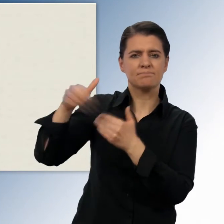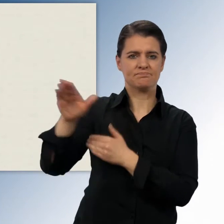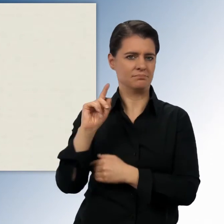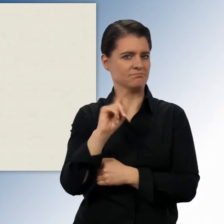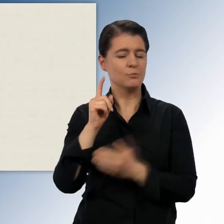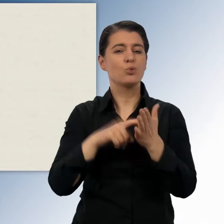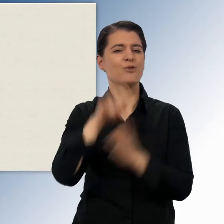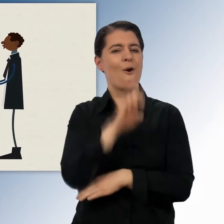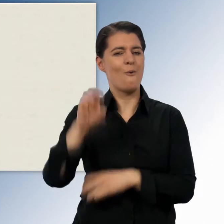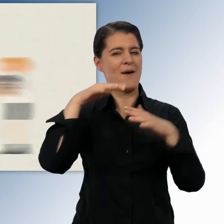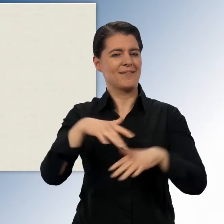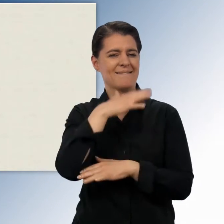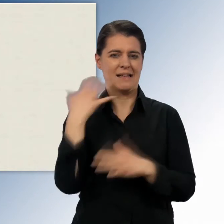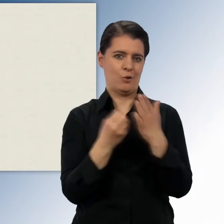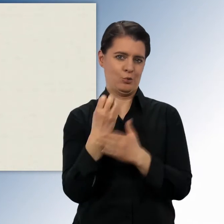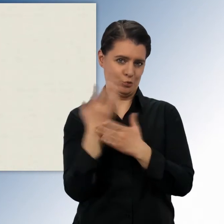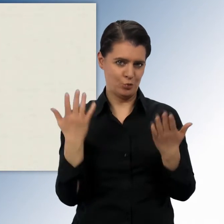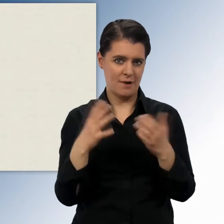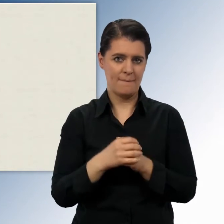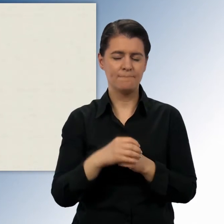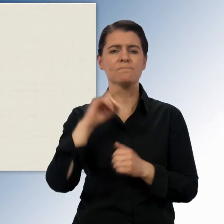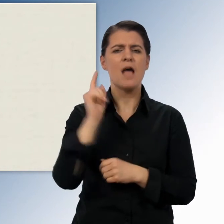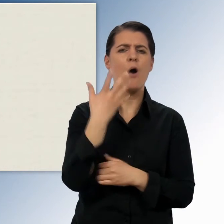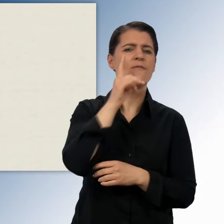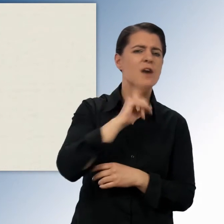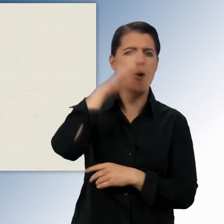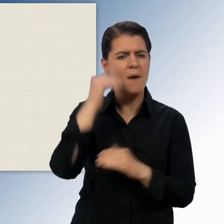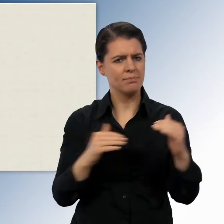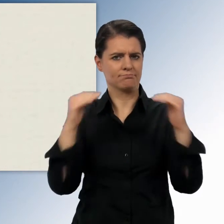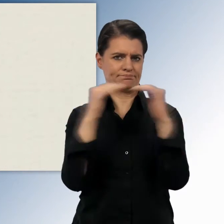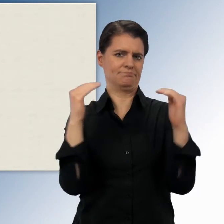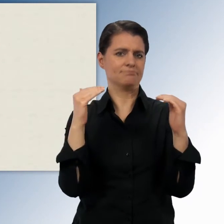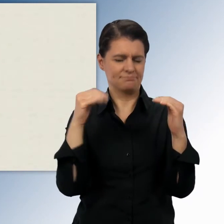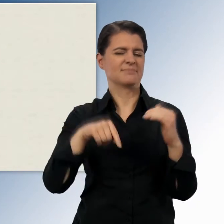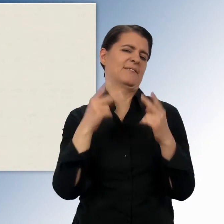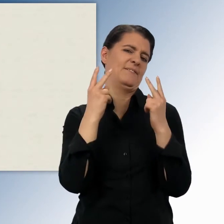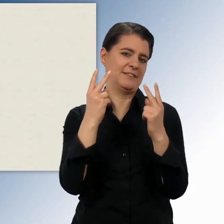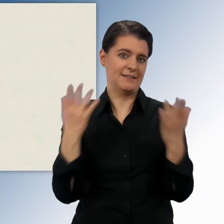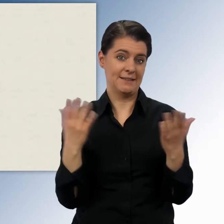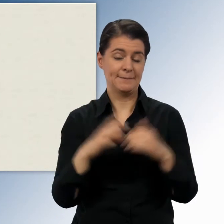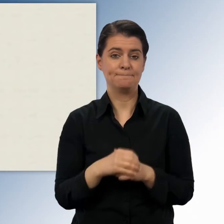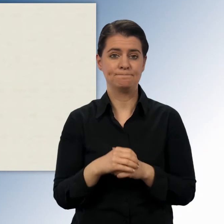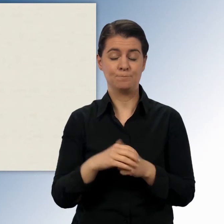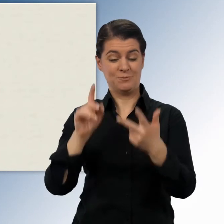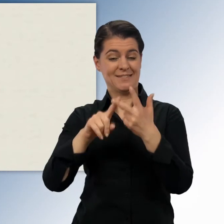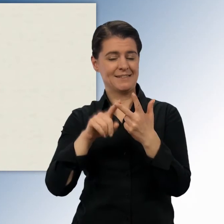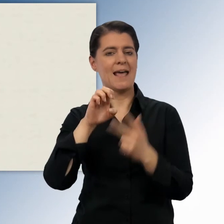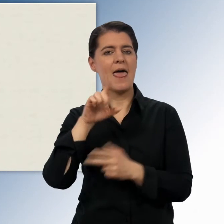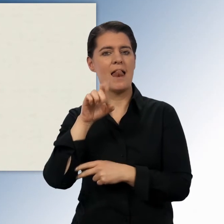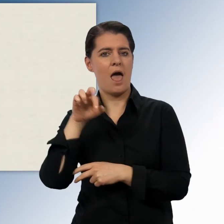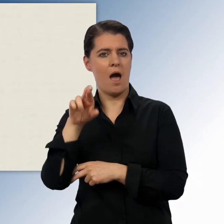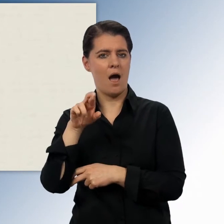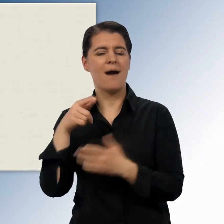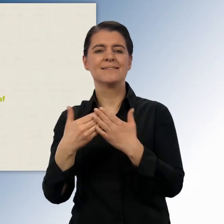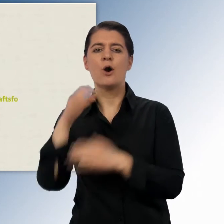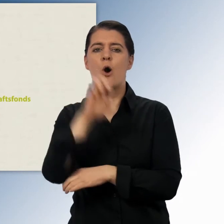Europa hat viele Kulturen. Auch die Gleichstellung von Frau und Mann spielt hier eine große Rolle. Mit dem ELA,